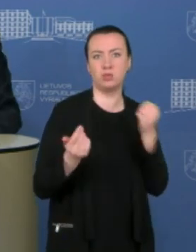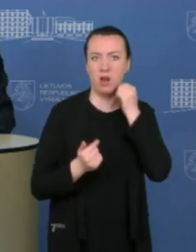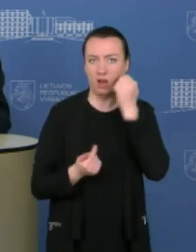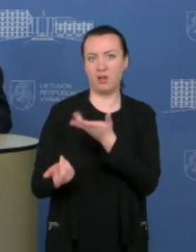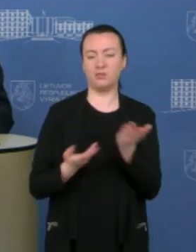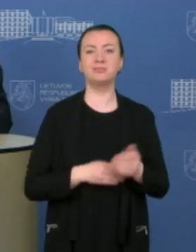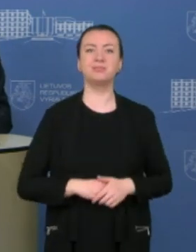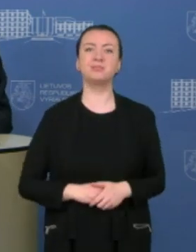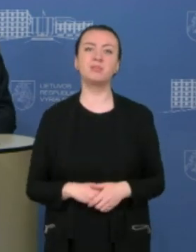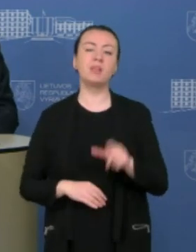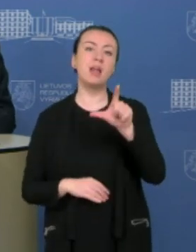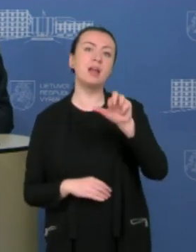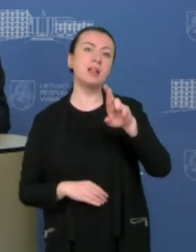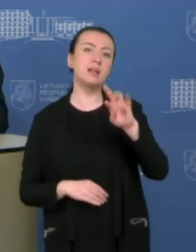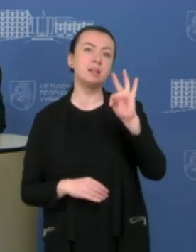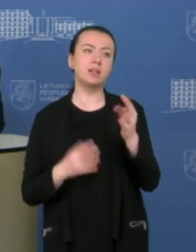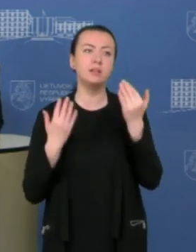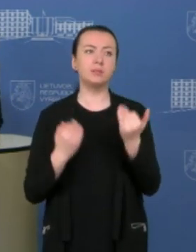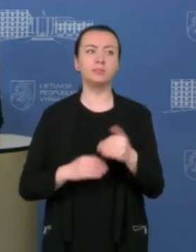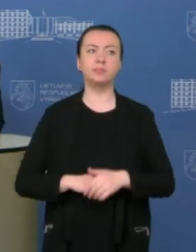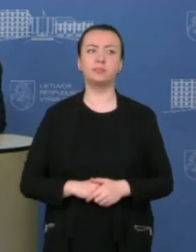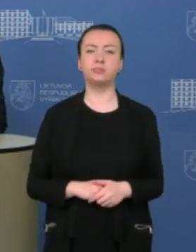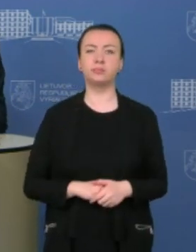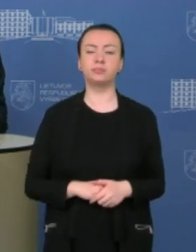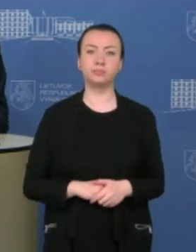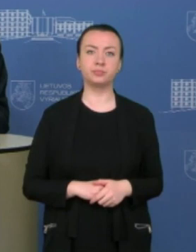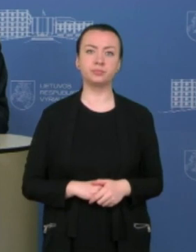LRT radijas Greta Klimkaitė